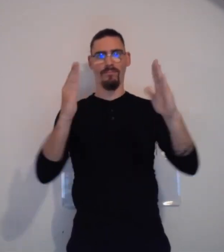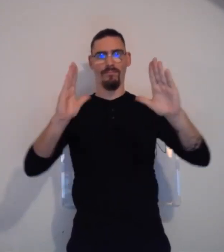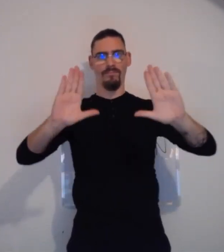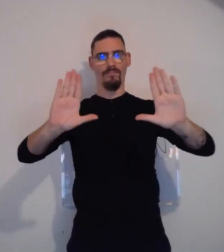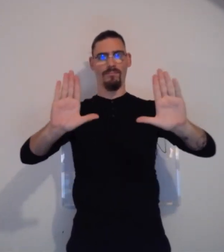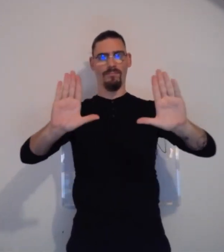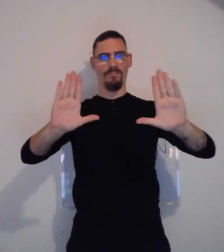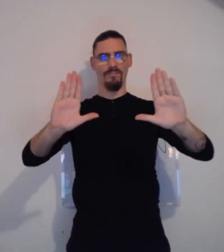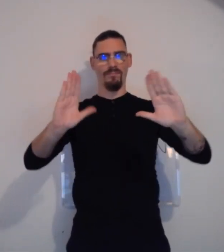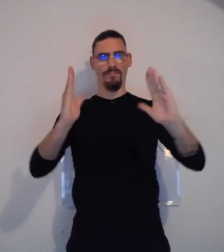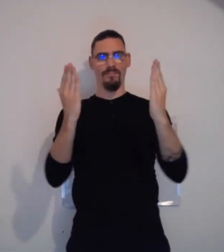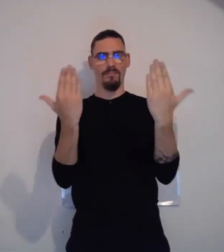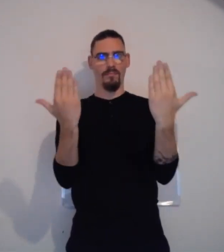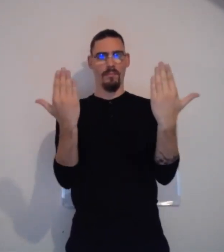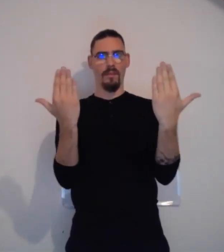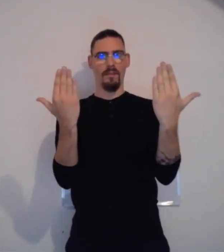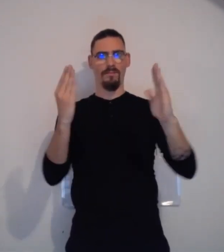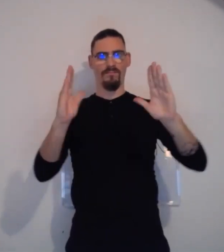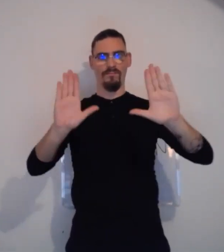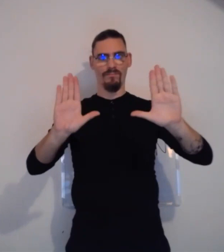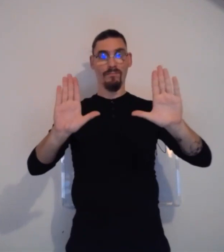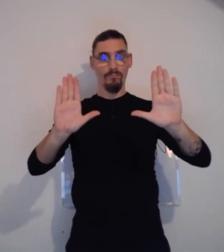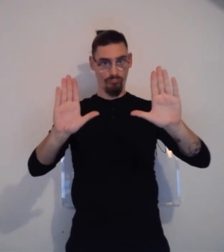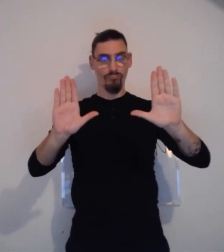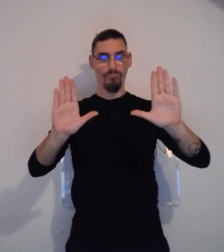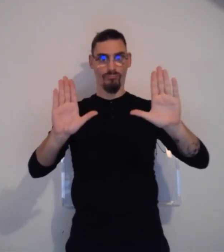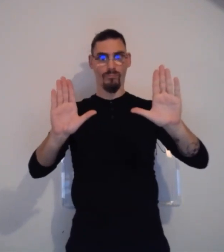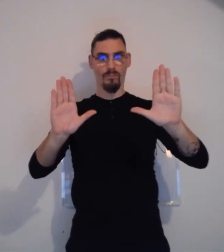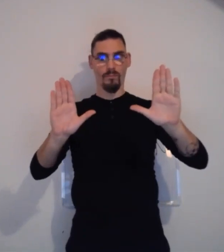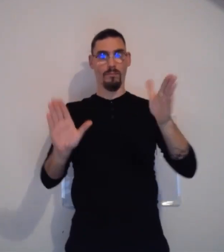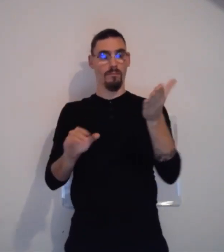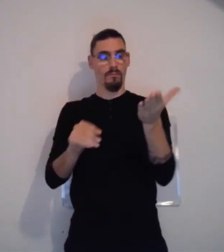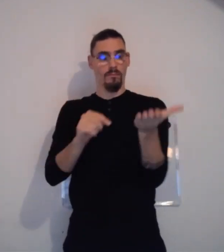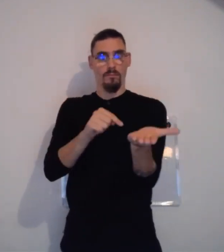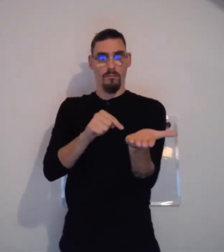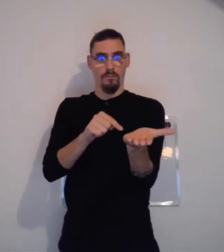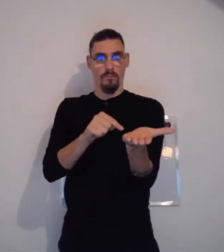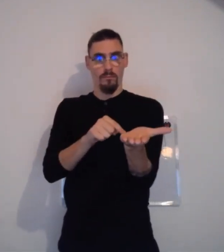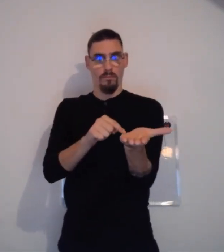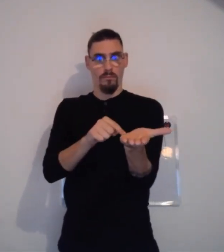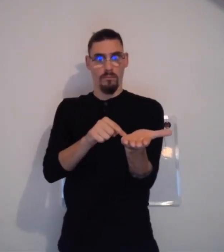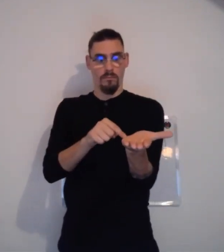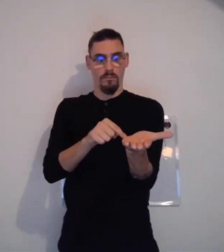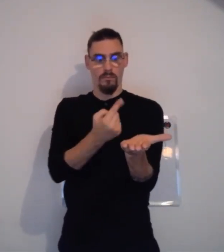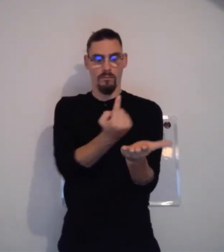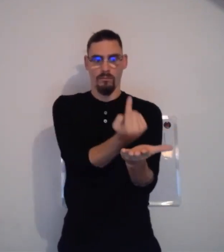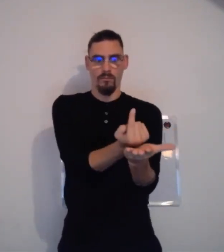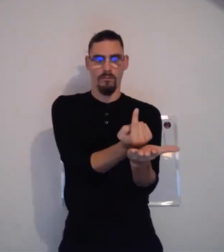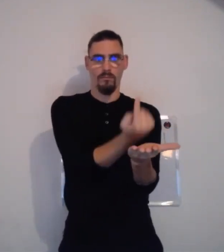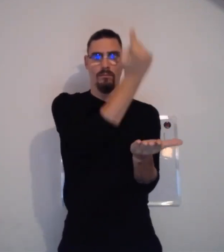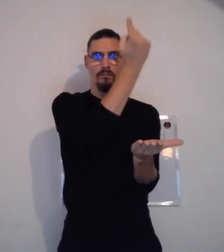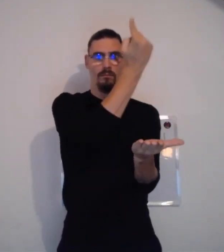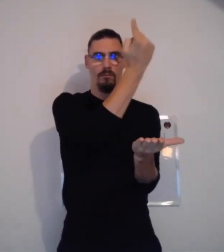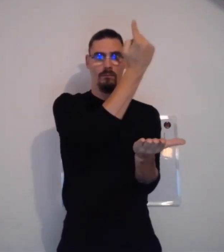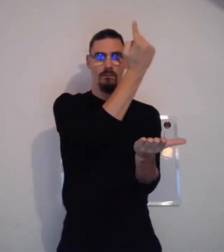Petite exception. Il s'utilise vraiment avec les deux mains. Ça sera cette fois-ci les deux mains à plat. Il y en a une